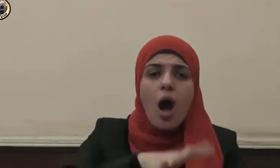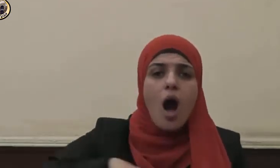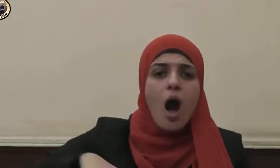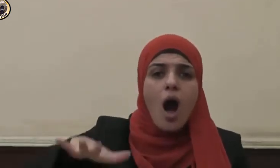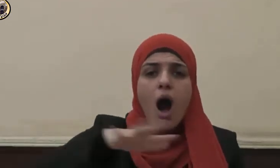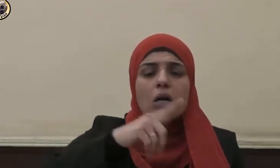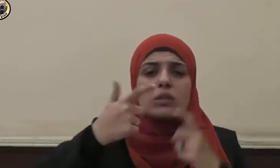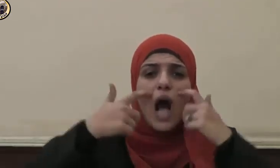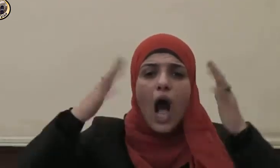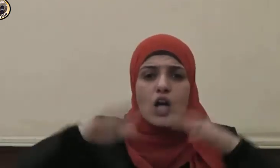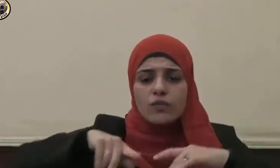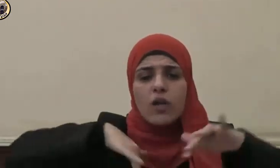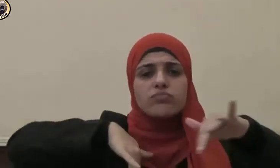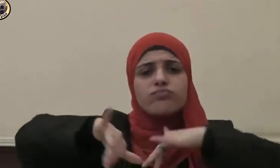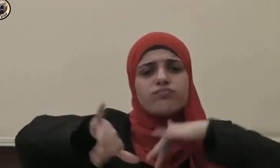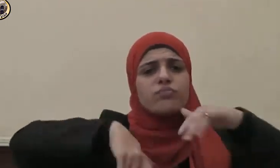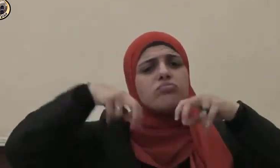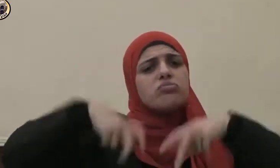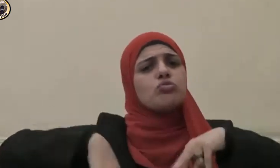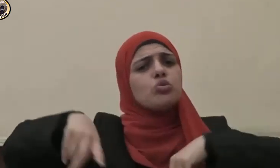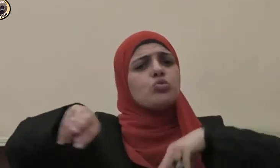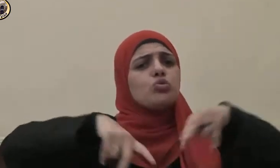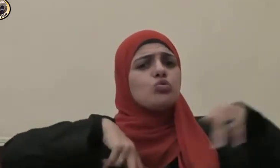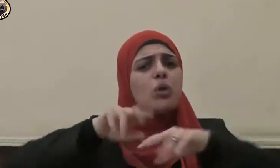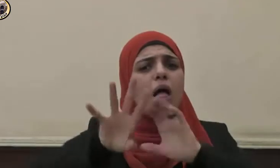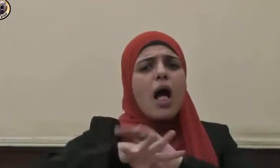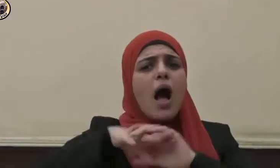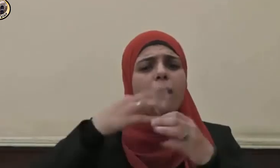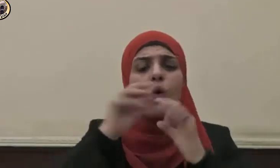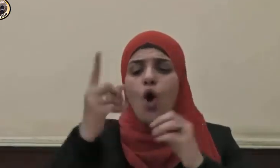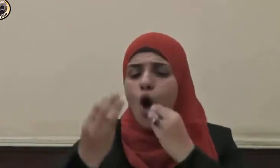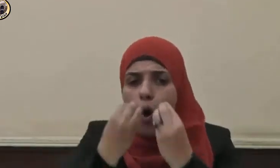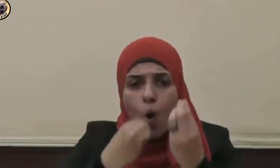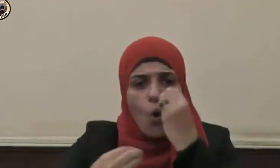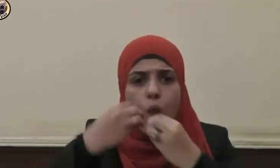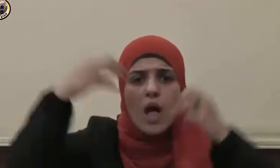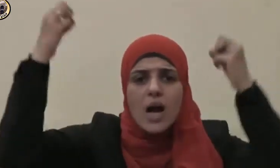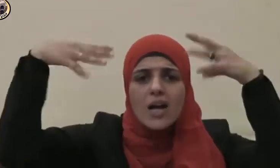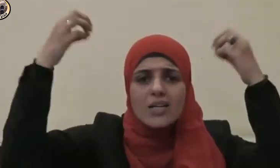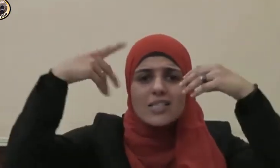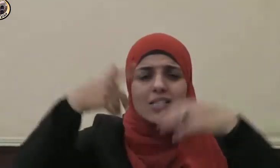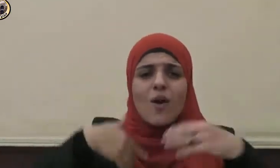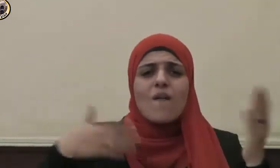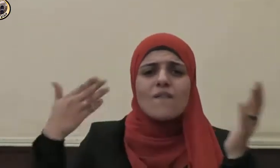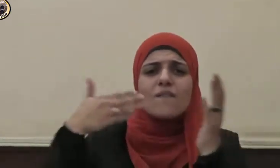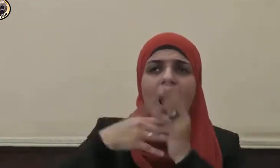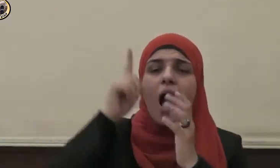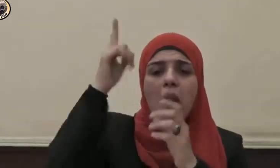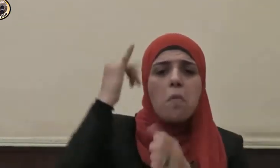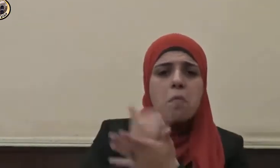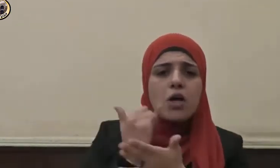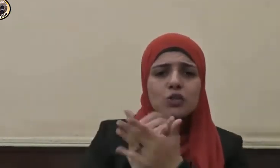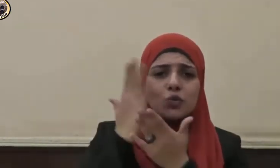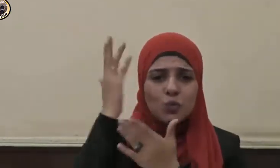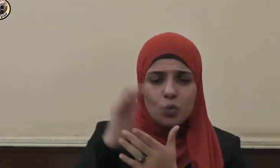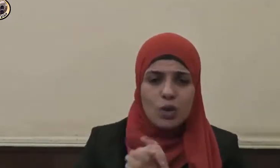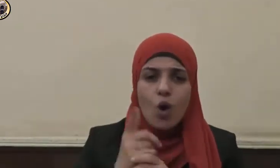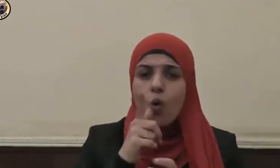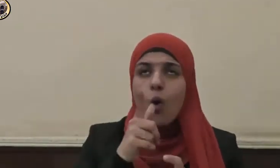ذلولا فامشوا في مناكبها وكلوا من رزقه وإليه النشور ويقول